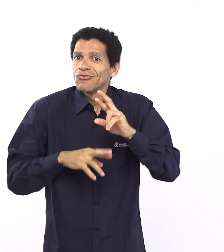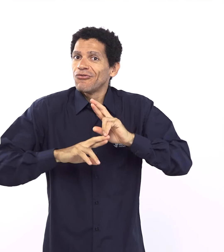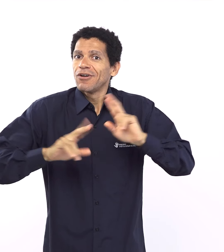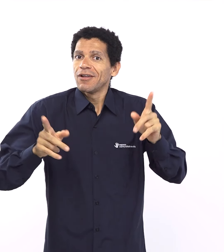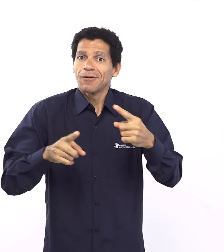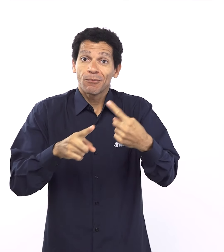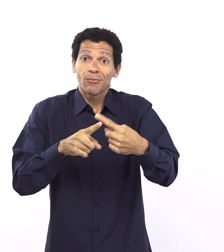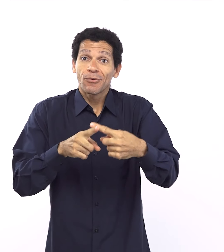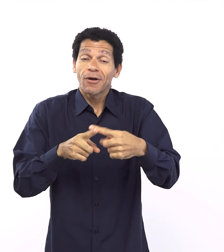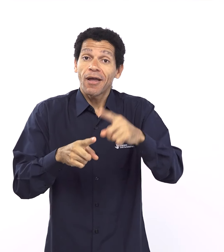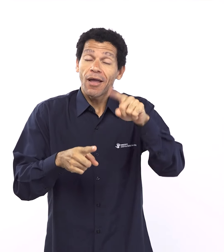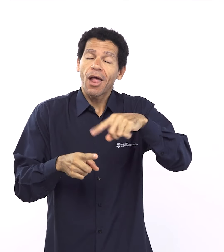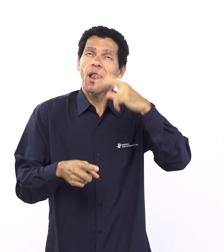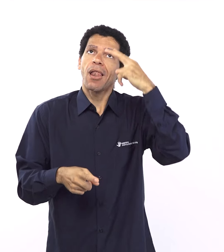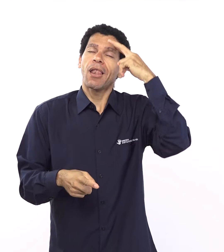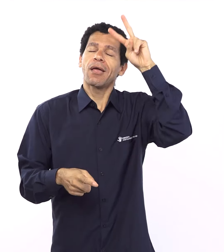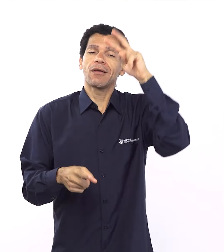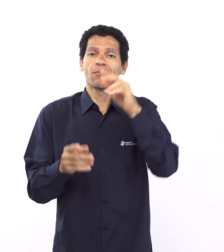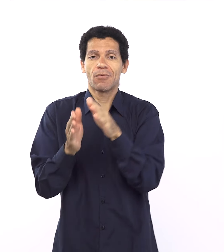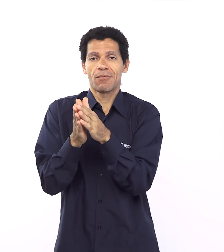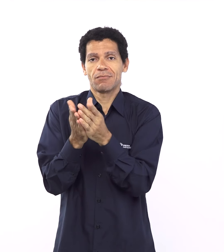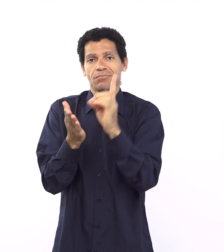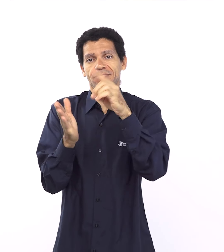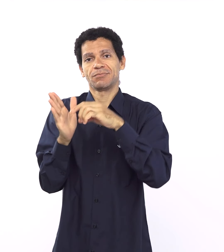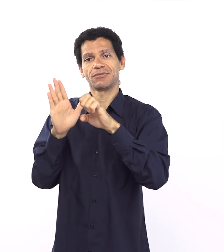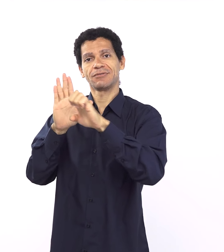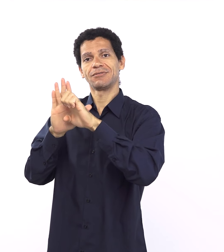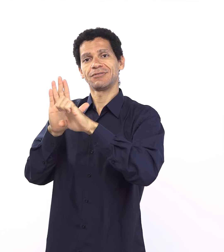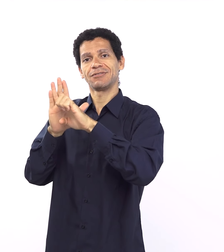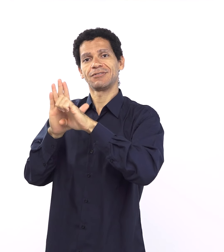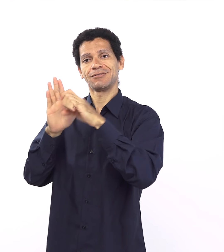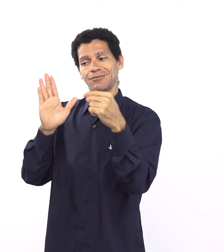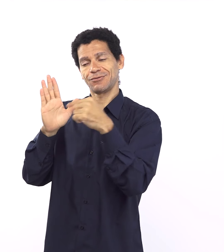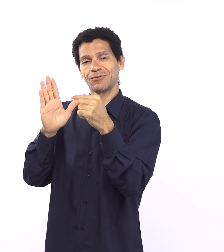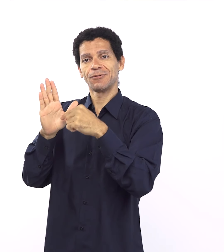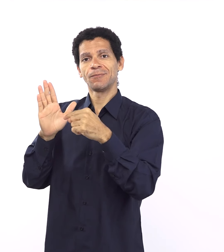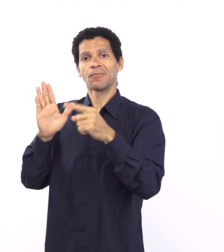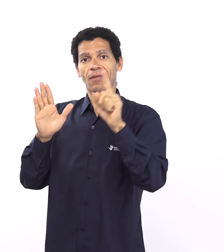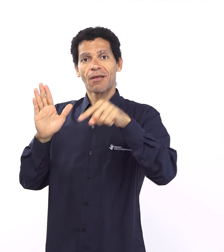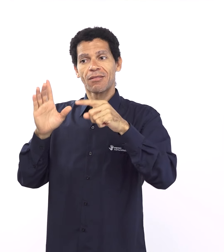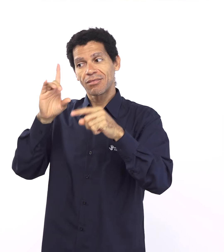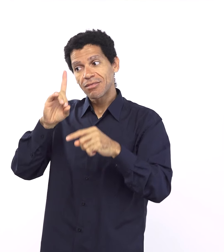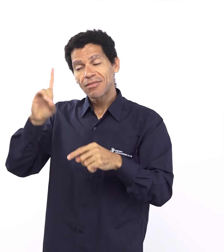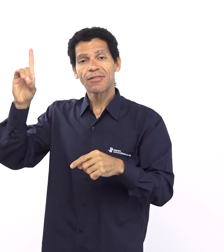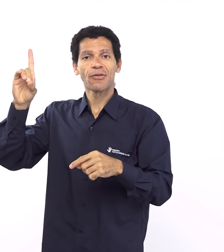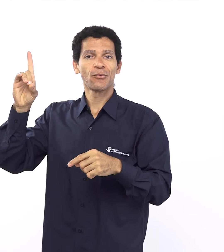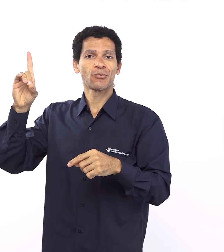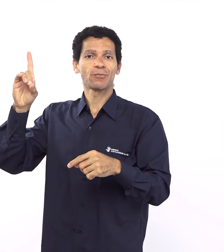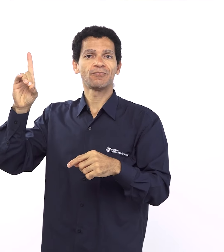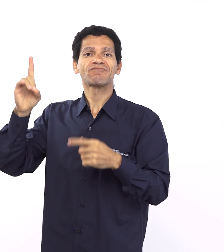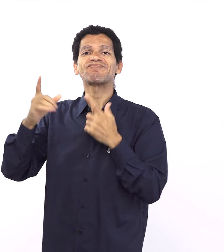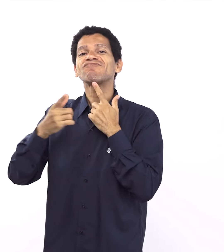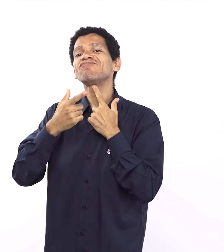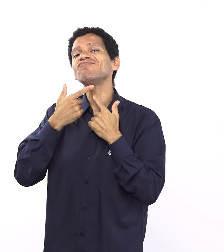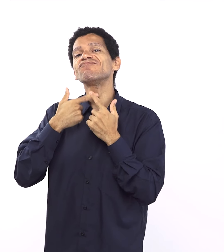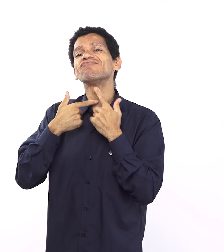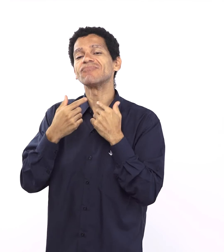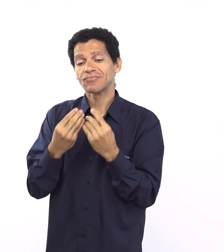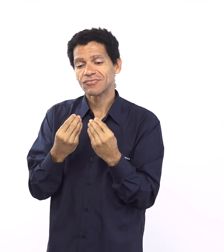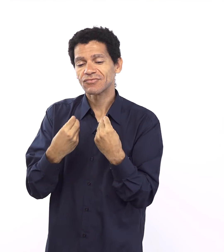Deus vai dizer assim eu vi a maneira como meus meus filhos estão sendo oprimidos